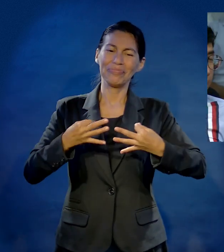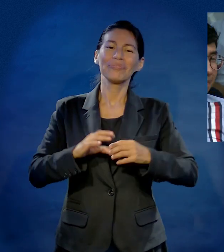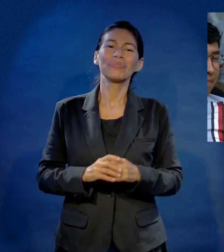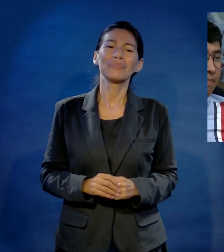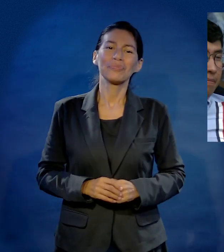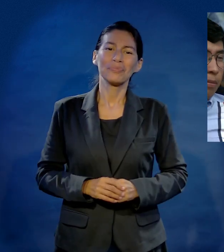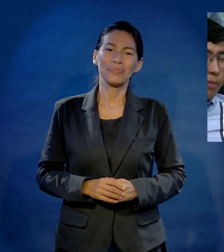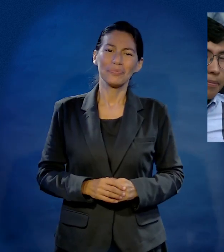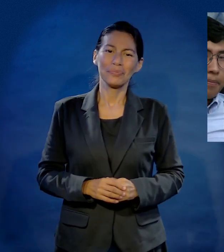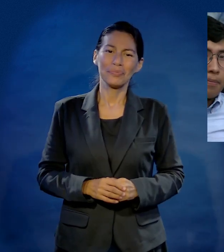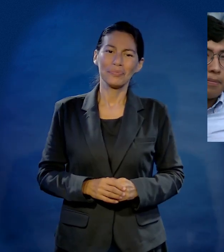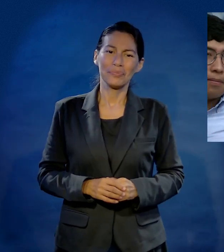Plena.